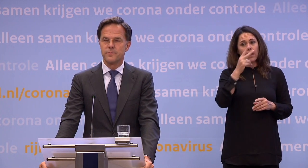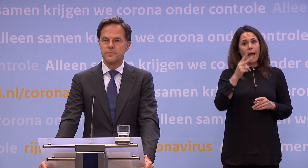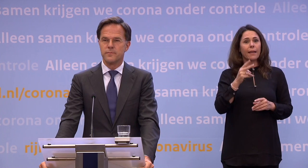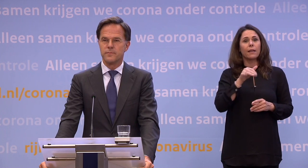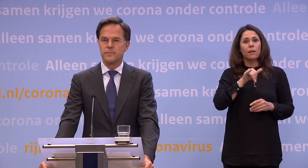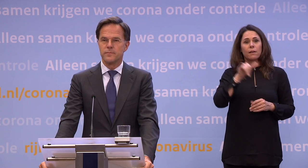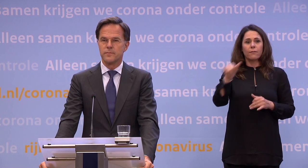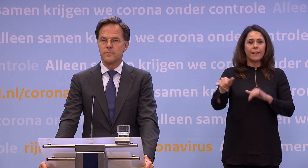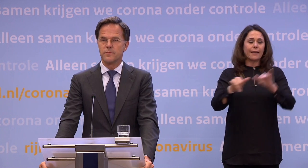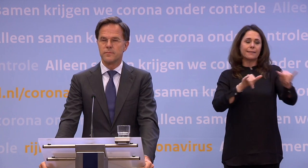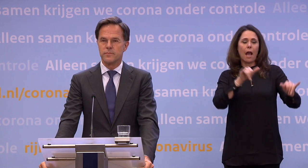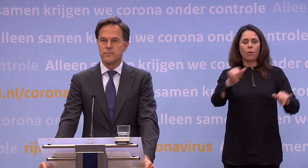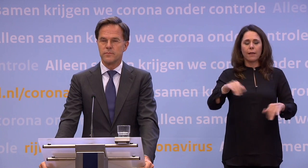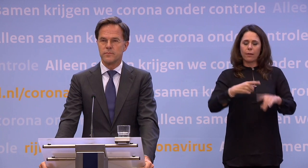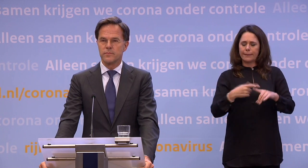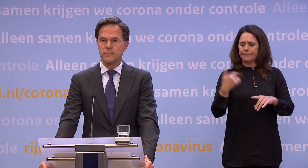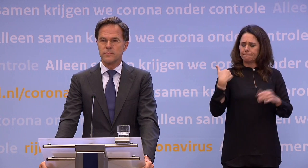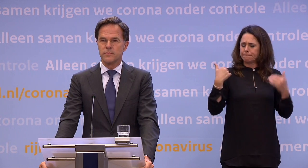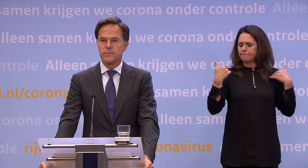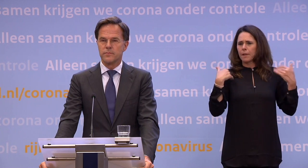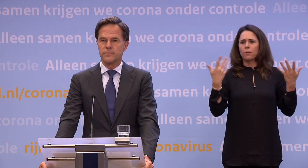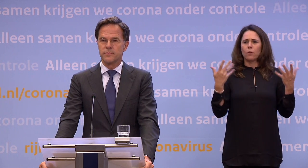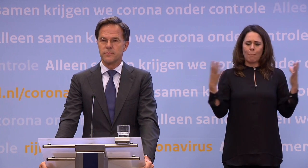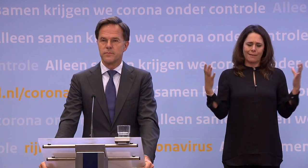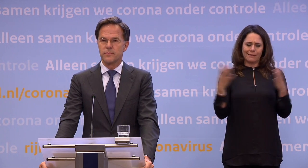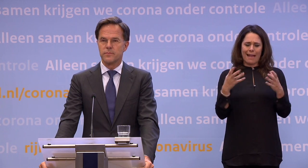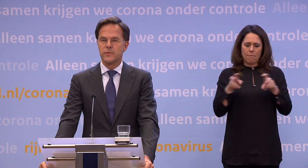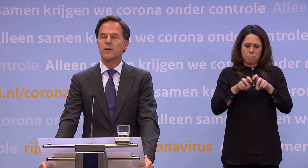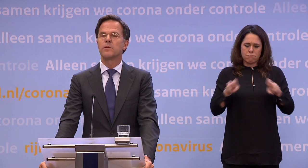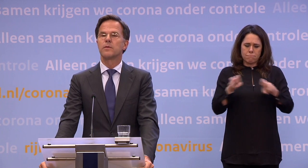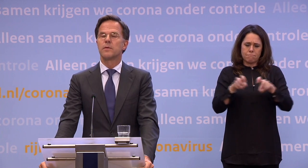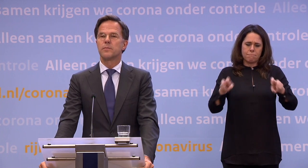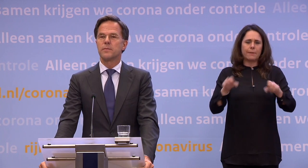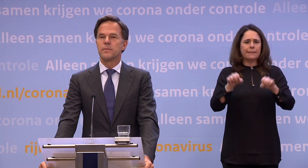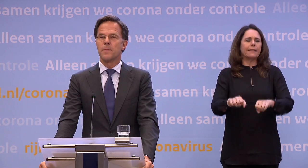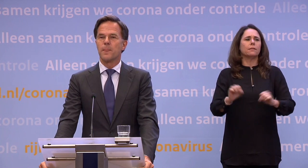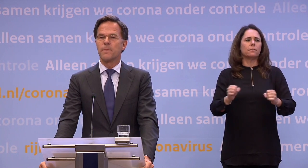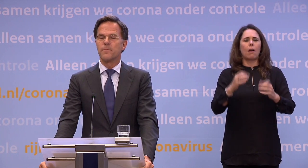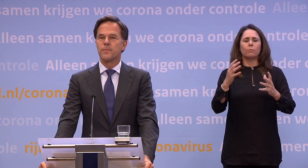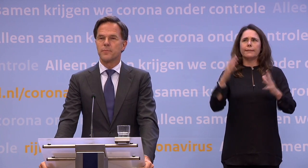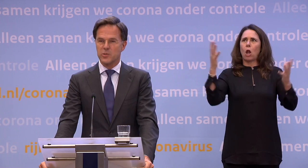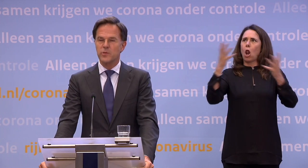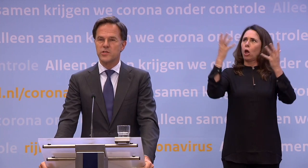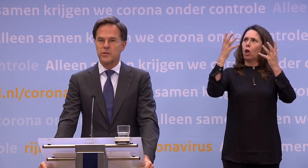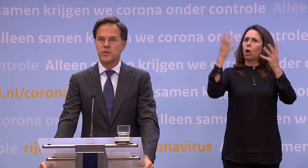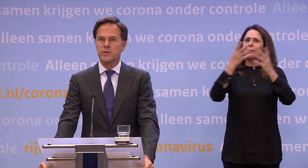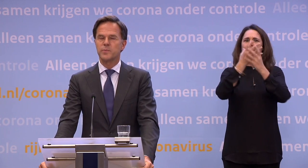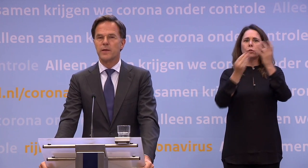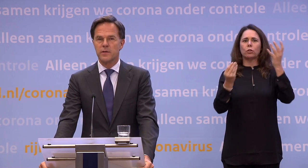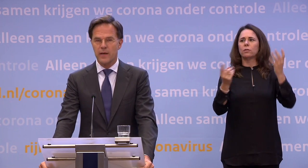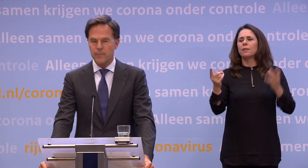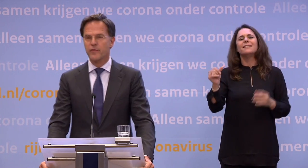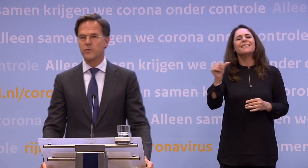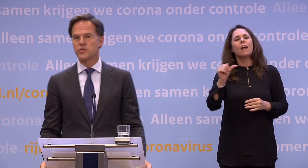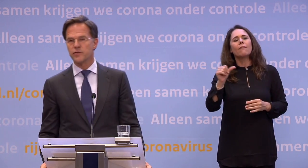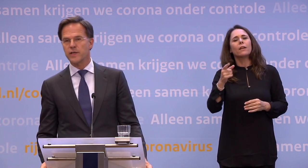vliegtuigen krijg je de hele tijd te horen... ...van daar kunnen we gewoon met z'n allen dicht op elkaar zitten... ...want dat kan door de luchtfilters, maar die zitten toch... iets anders, ja. Daar